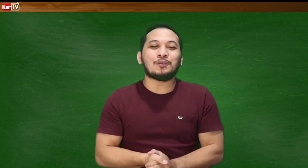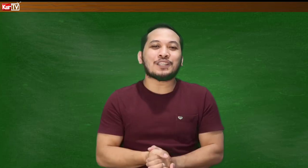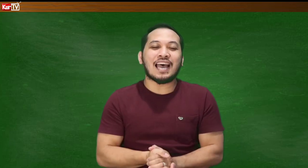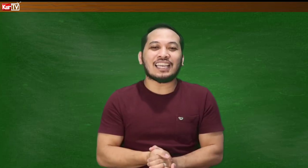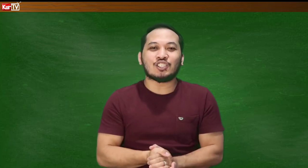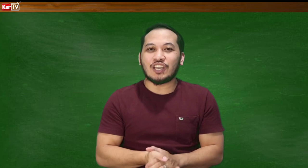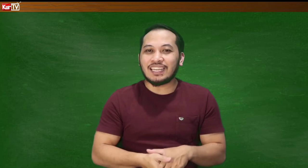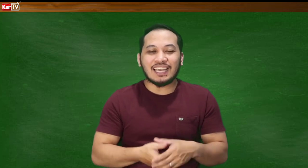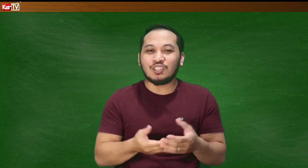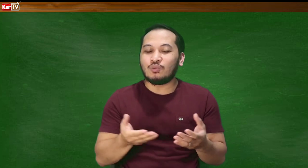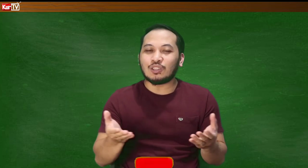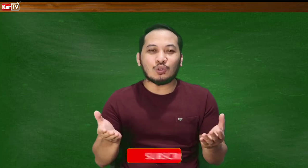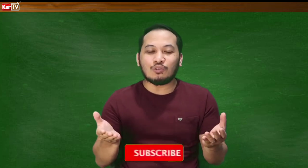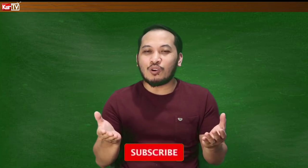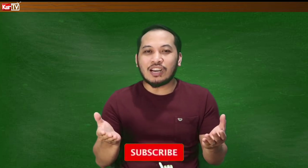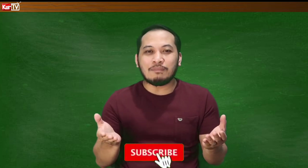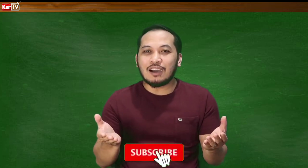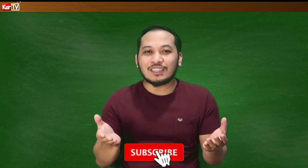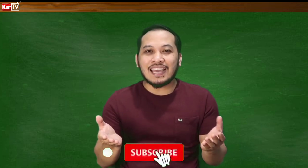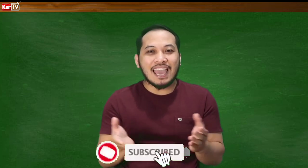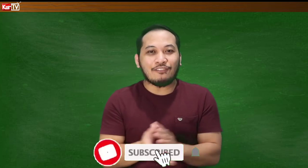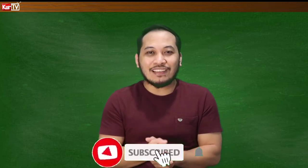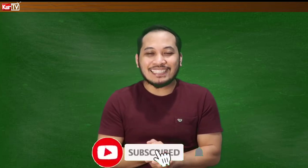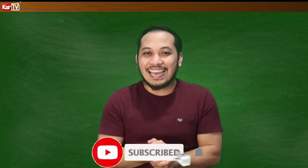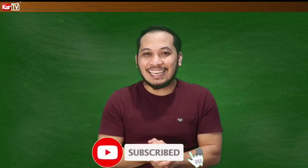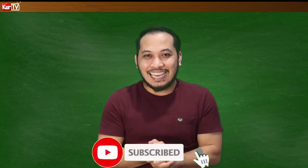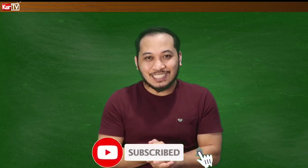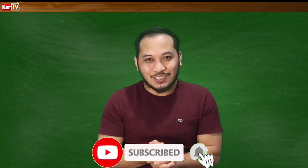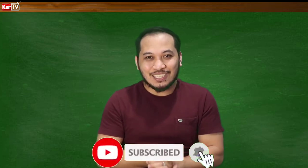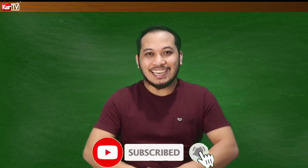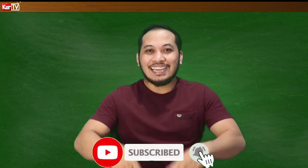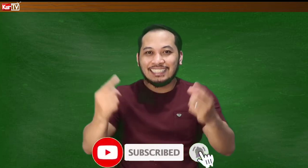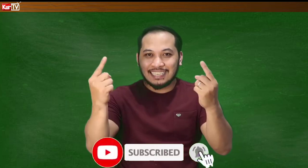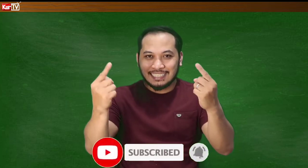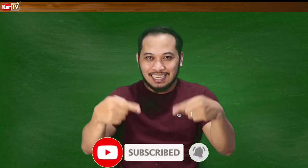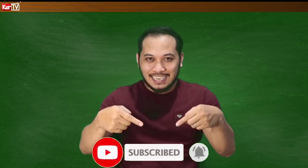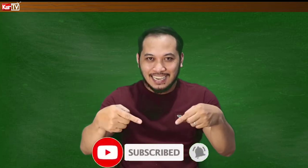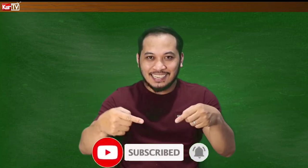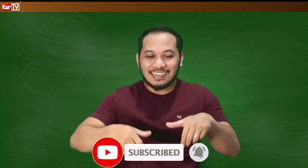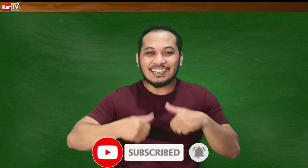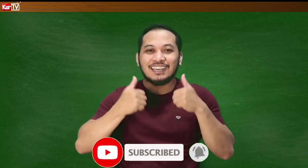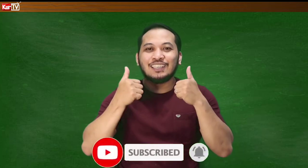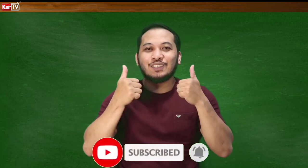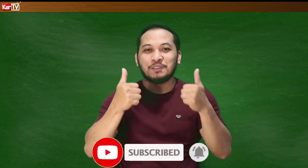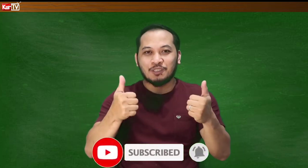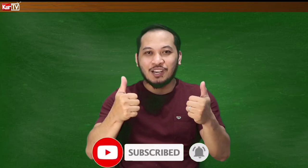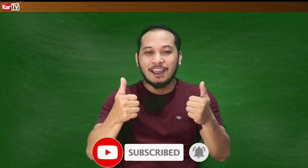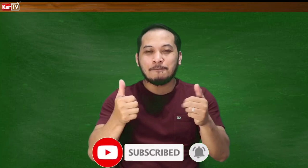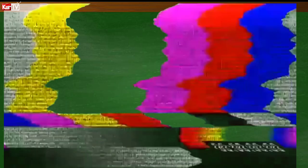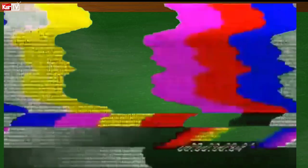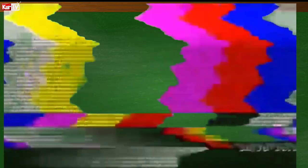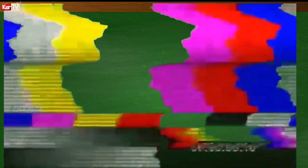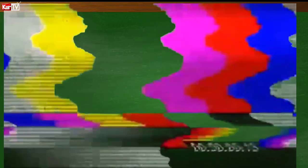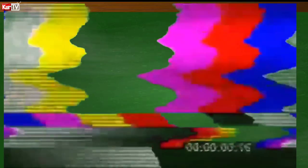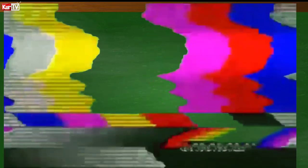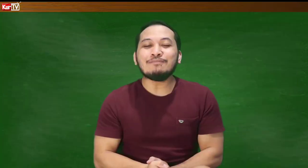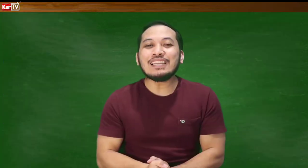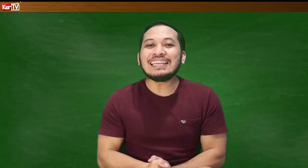po sa ating channel and you want to know more about the FSL lesson, just click here to subscribe. Simulan